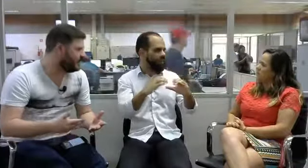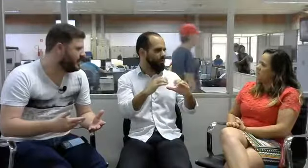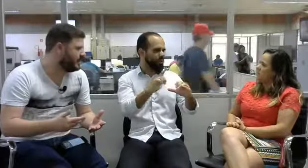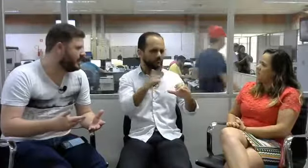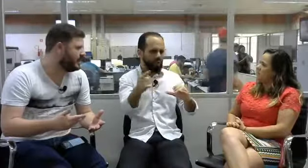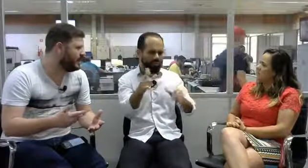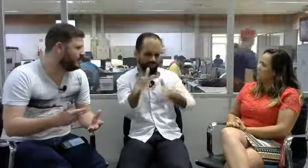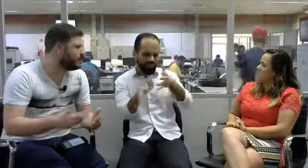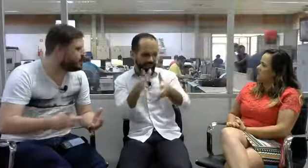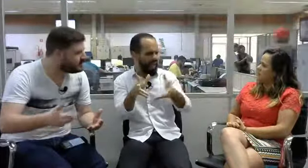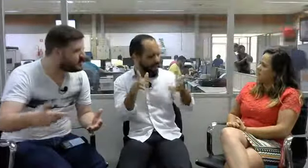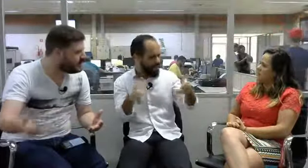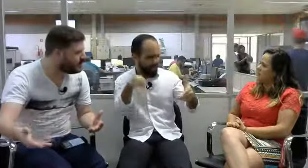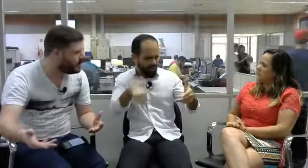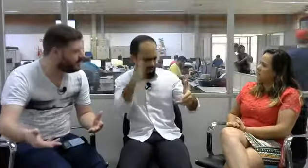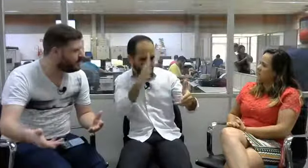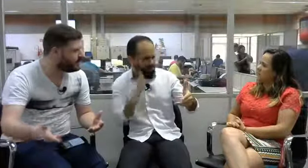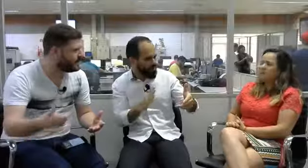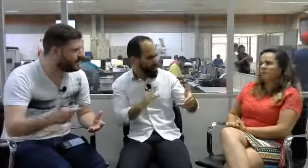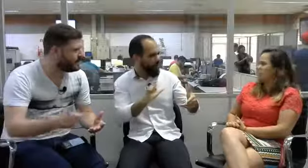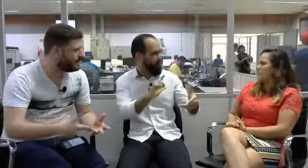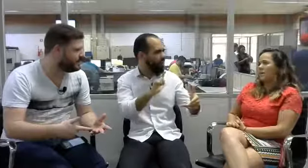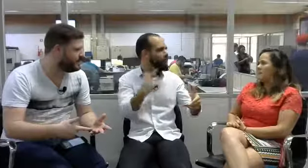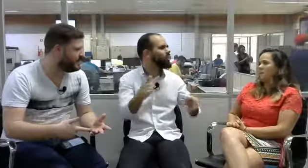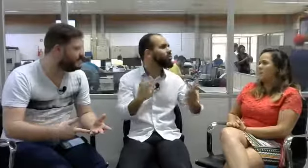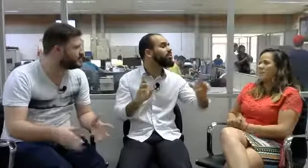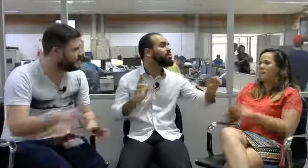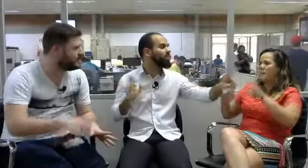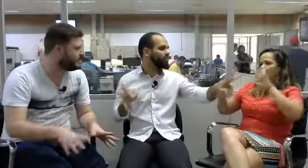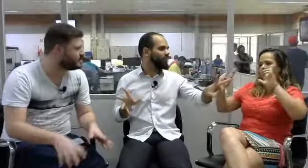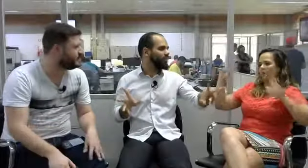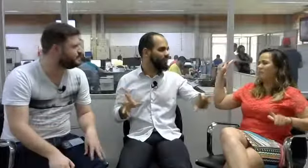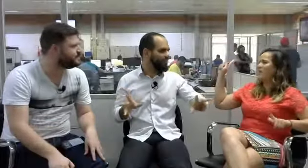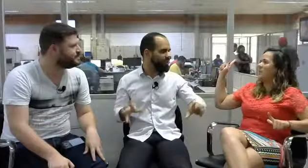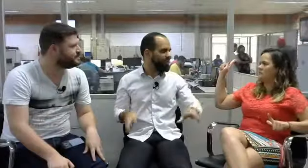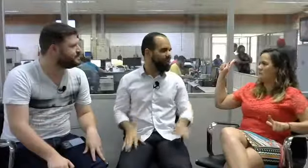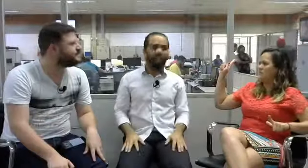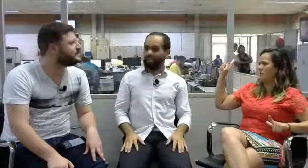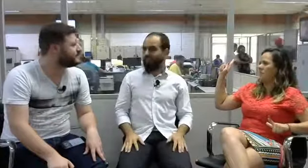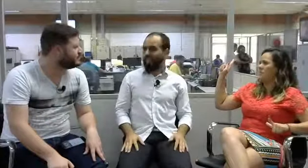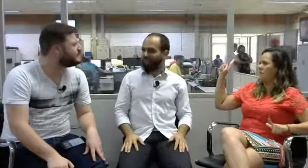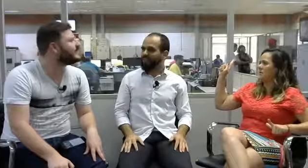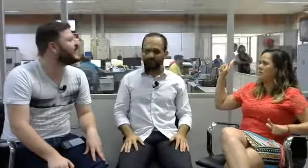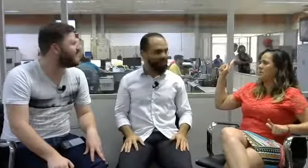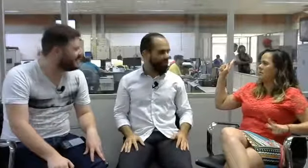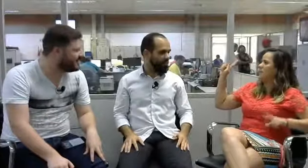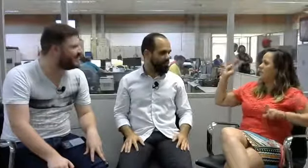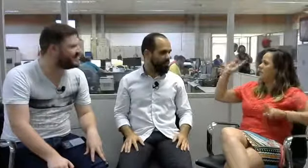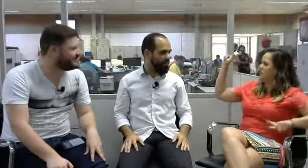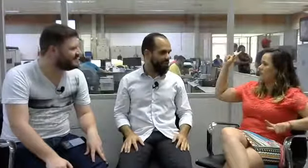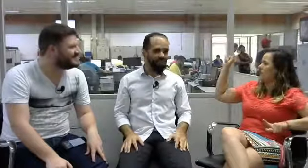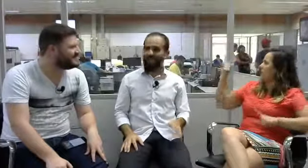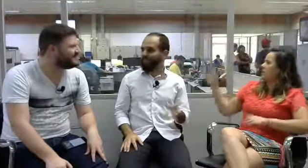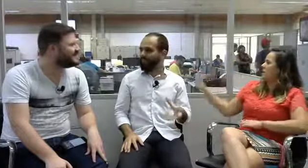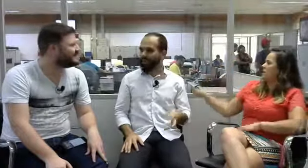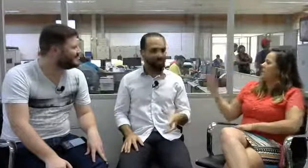tem uma outra língua para Libras ou é a mesma? É diferente. É uma língua diferente. Cada país